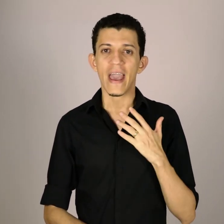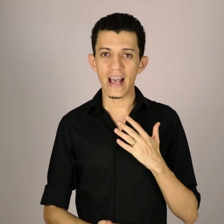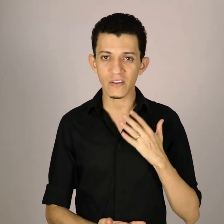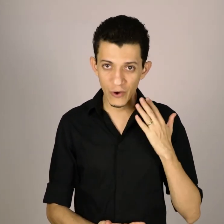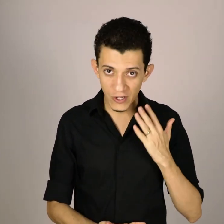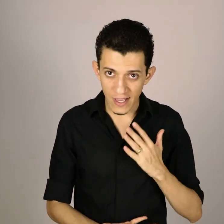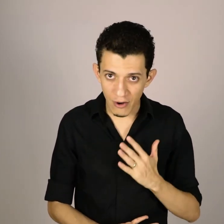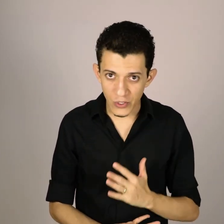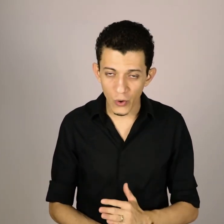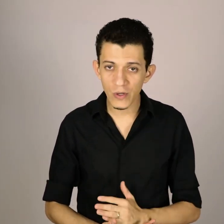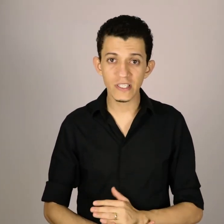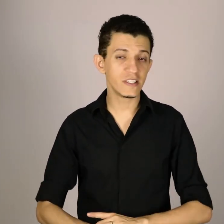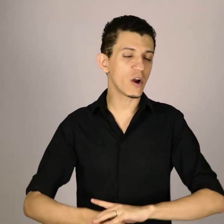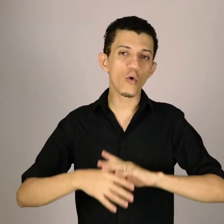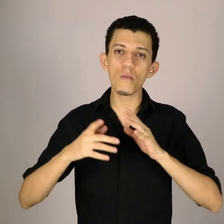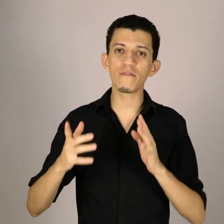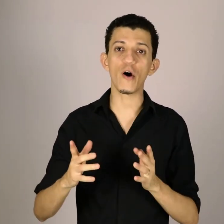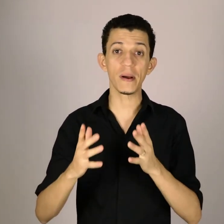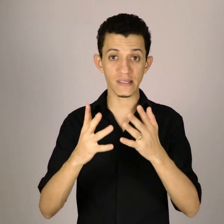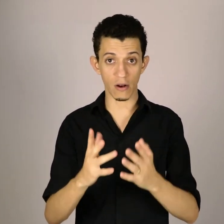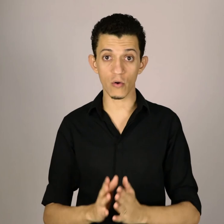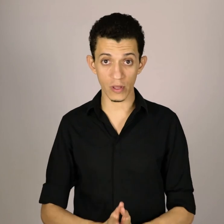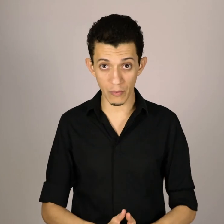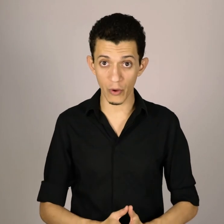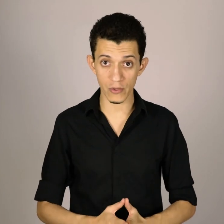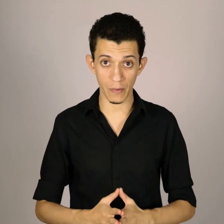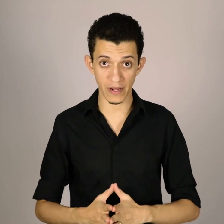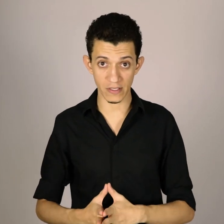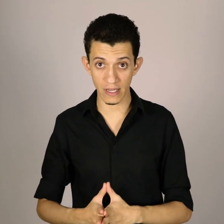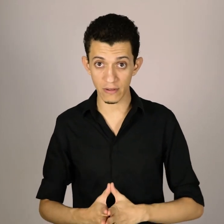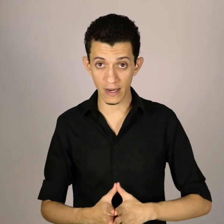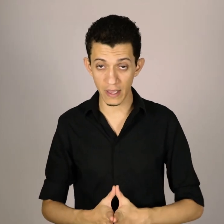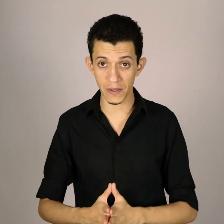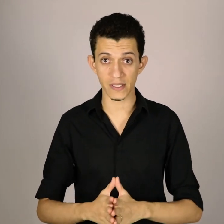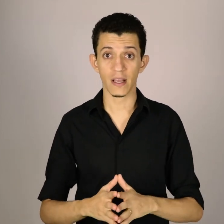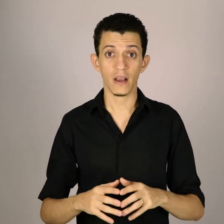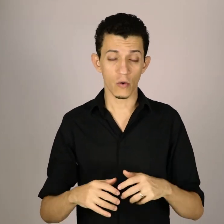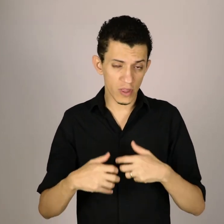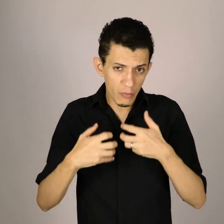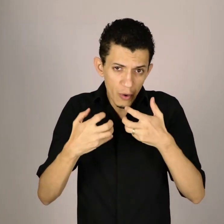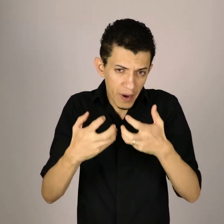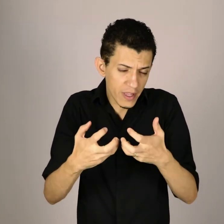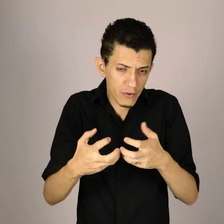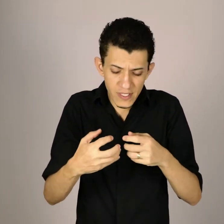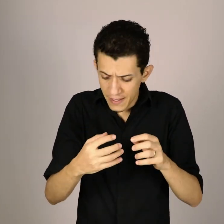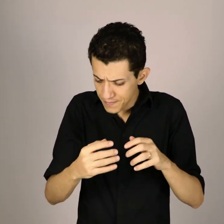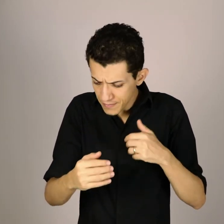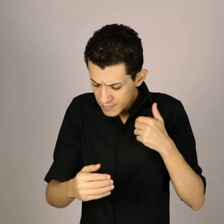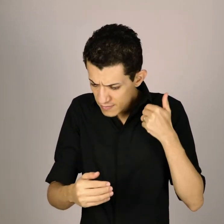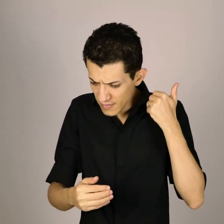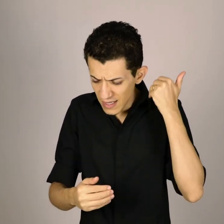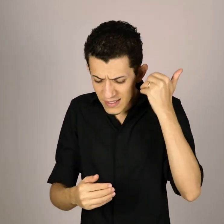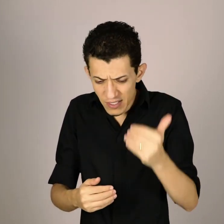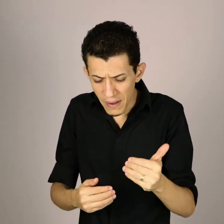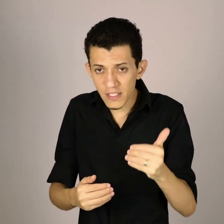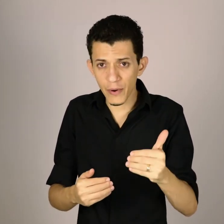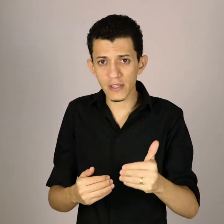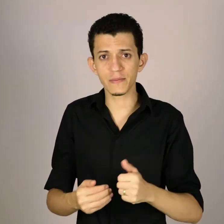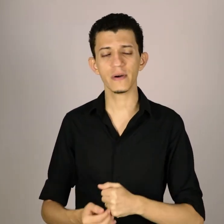Essa foi a nossa aula de hoje, e se de alguma forma essa aula contribuiu que o seu aprendizado da Libras contribuiu para que você esteja mais próximo